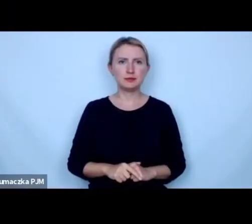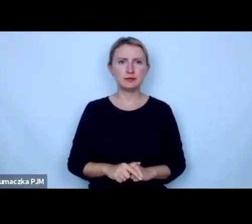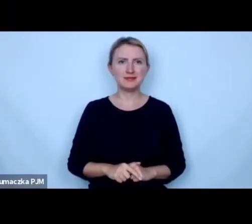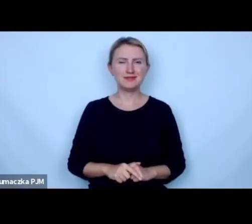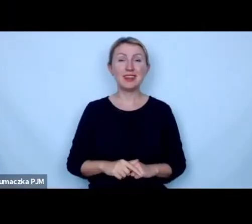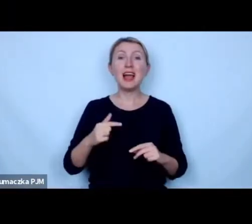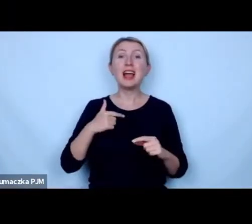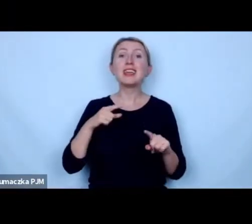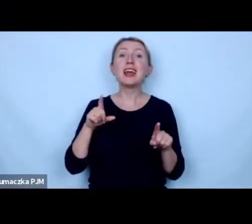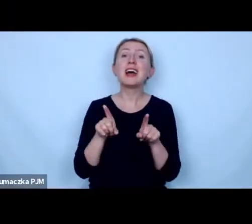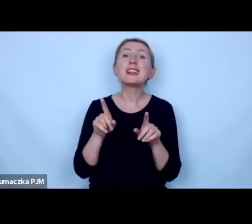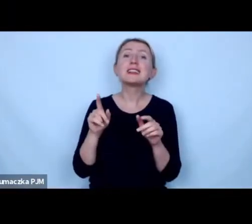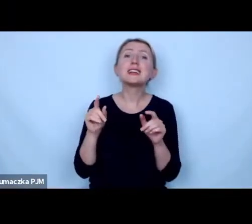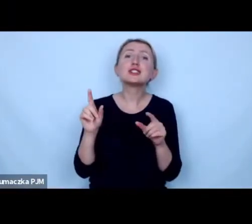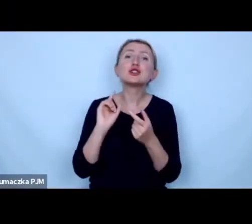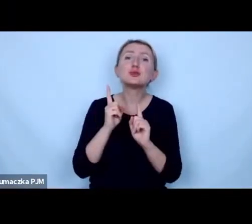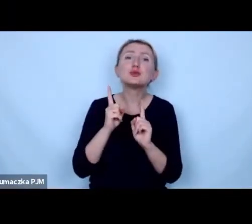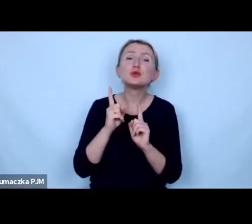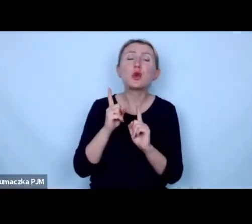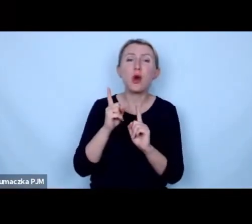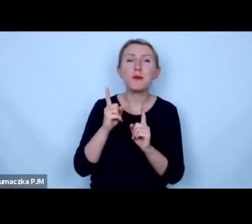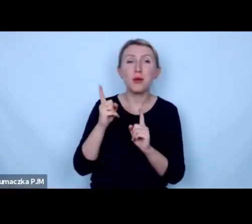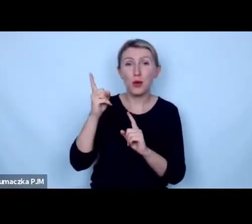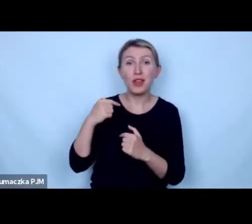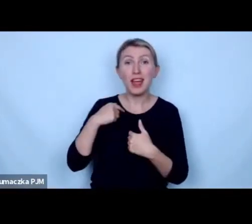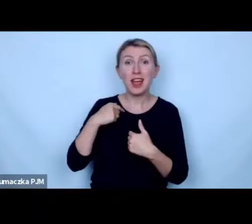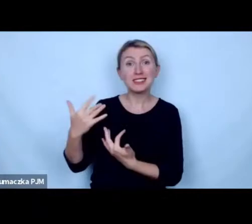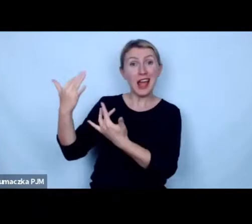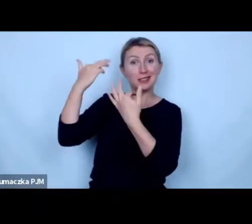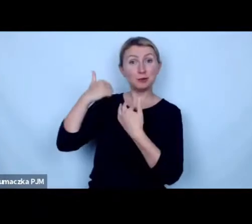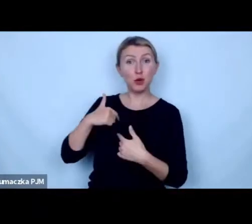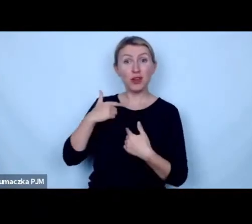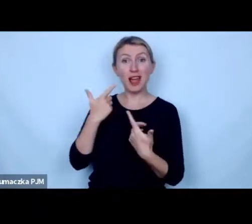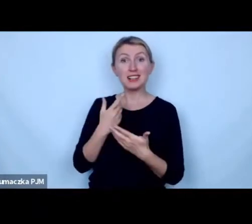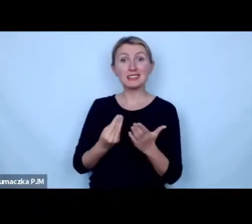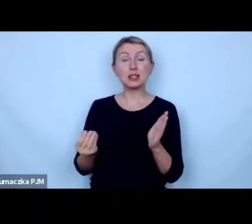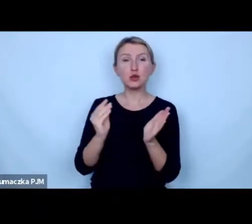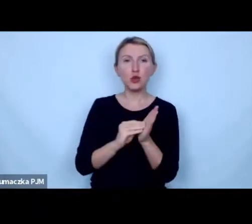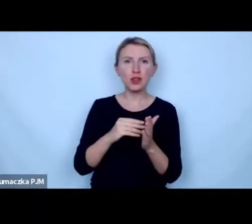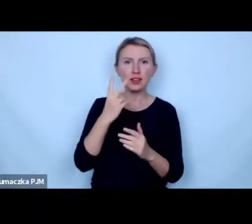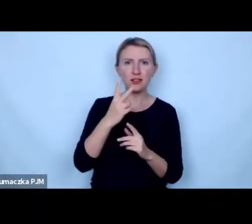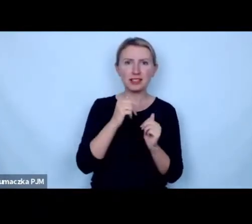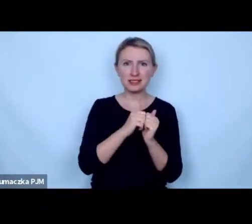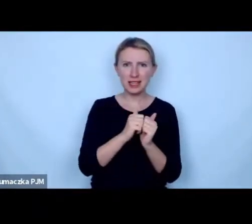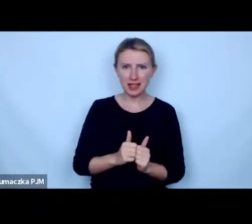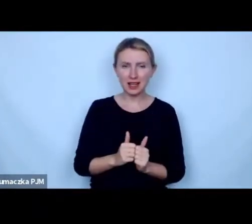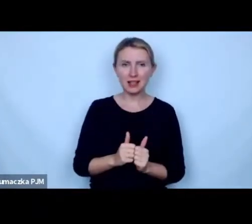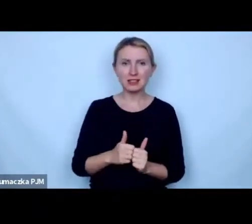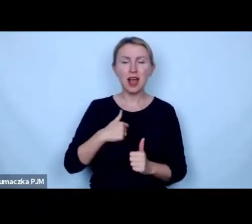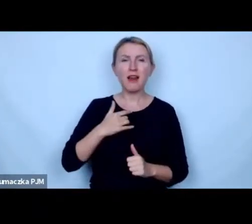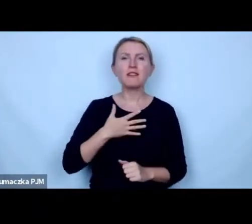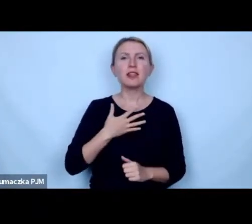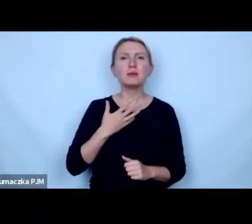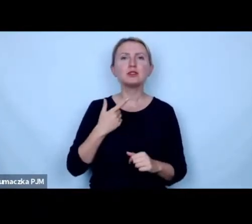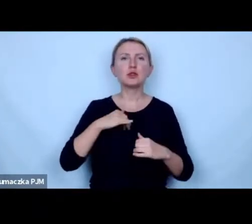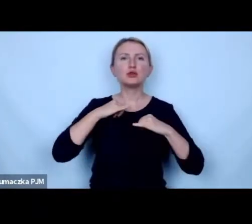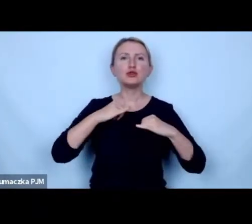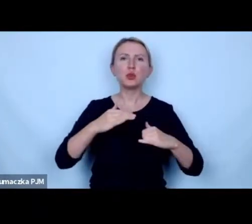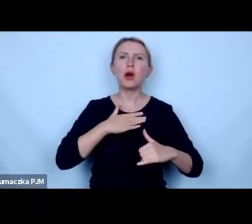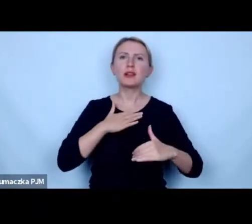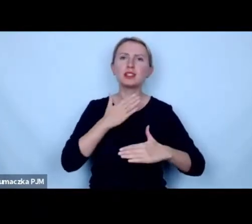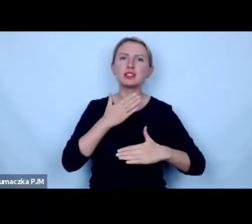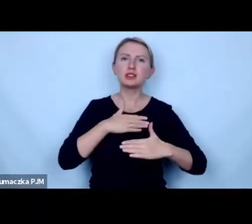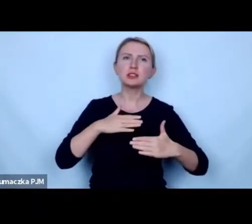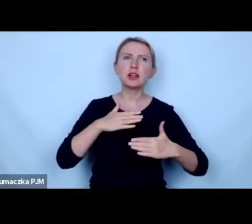ja tak szybciutko bo zainspirowana tym głosem chciałam tylko dodać dwa zdania że że wydaje mi się że też siłą naszej takiej